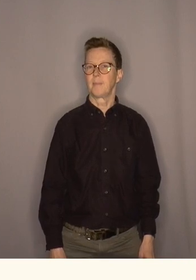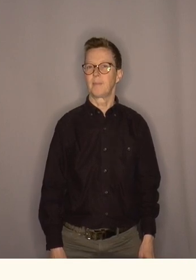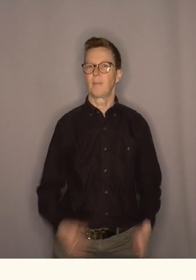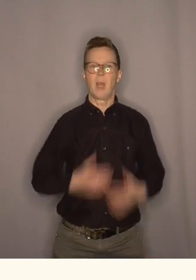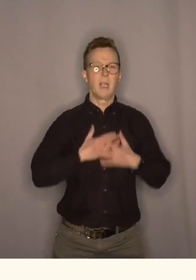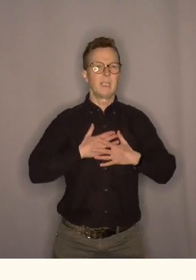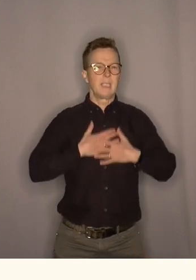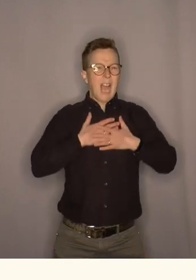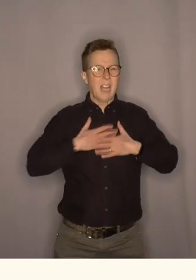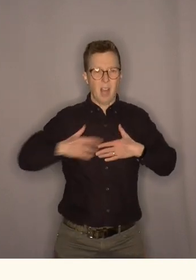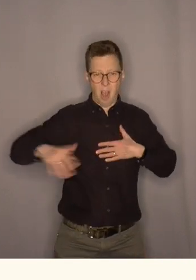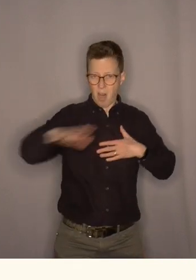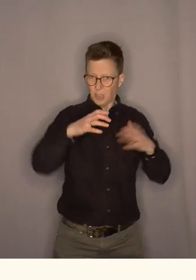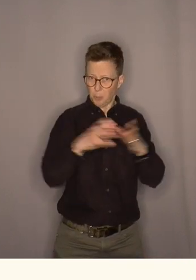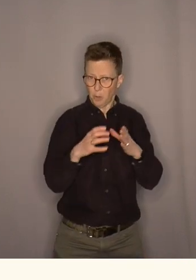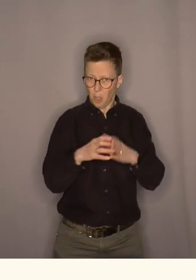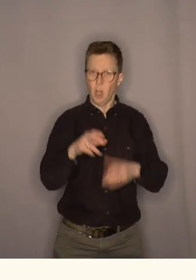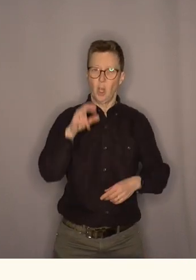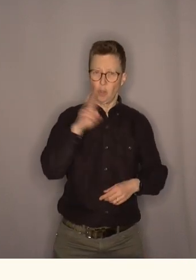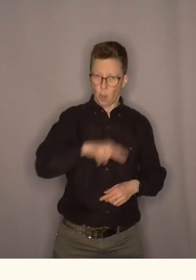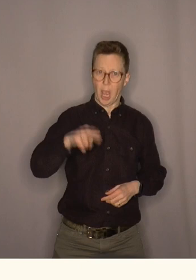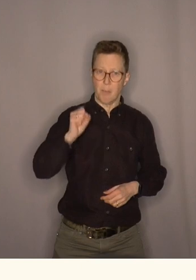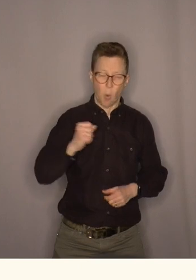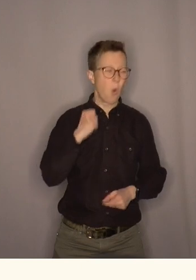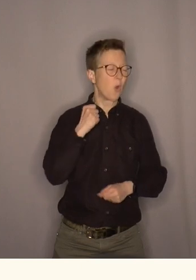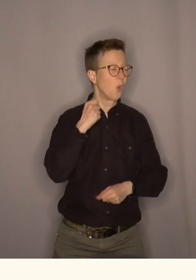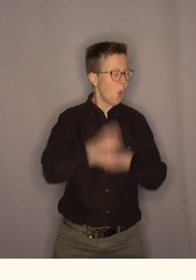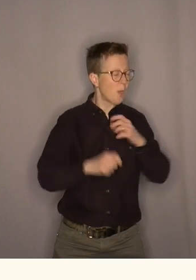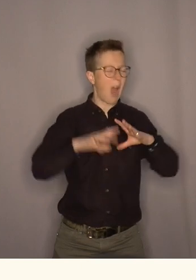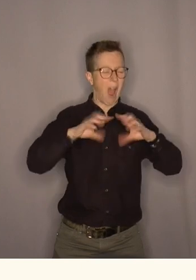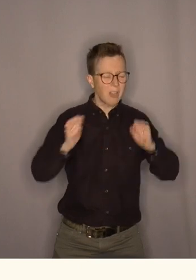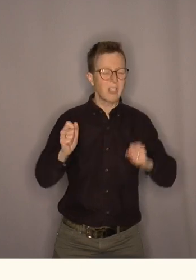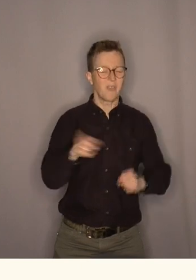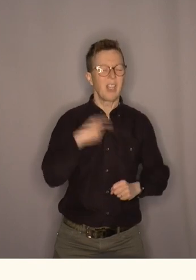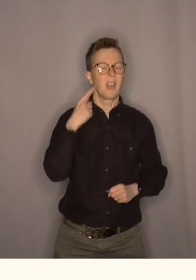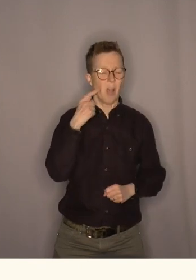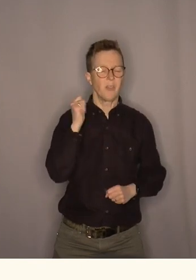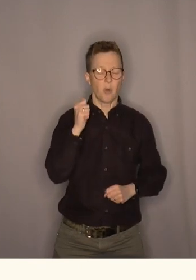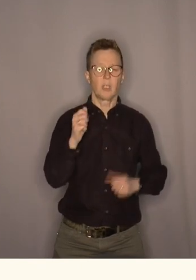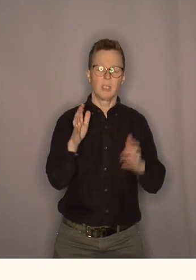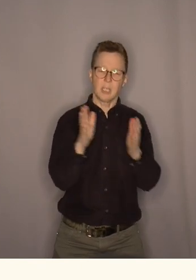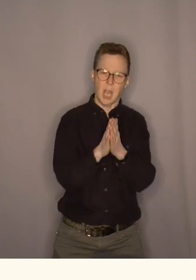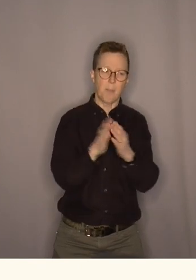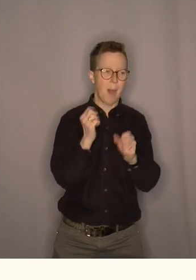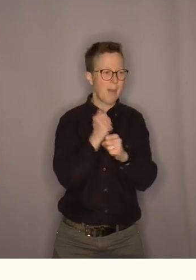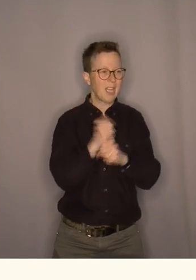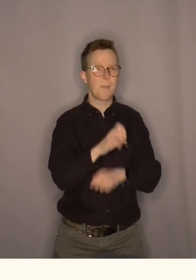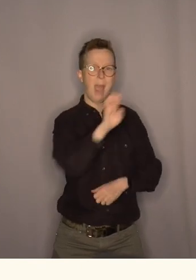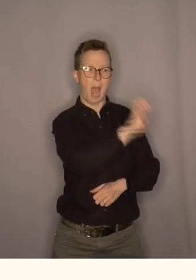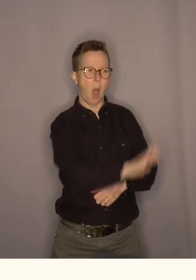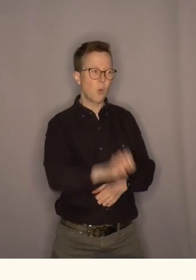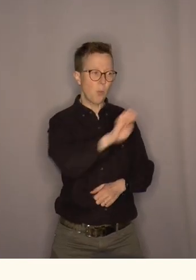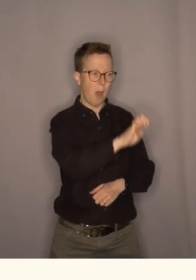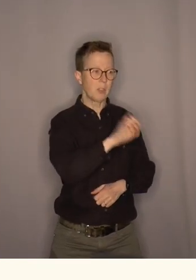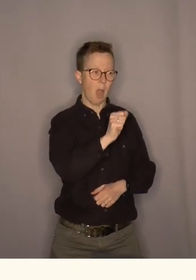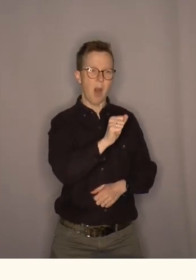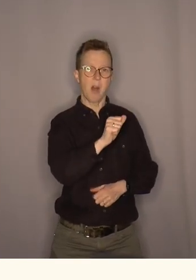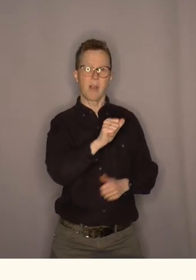Kjære landsmøte Norge er nødt til å gjøre alt det vi kan for at vi sammen med Europa skal vinne